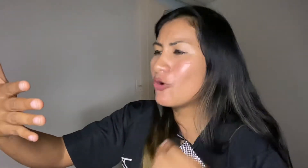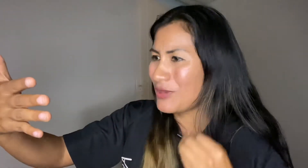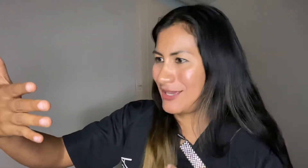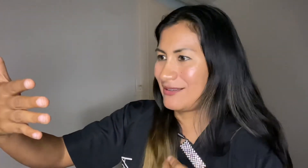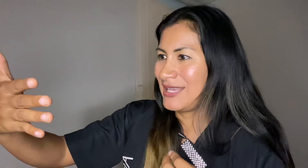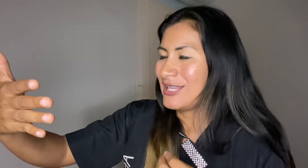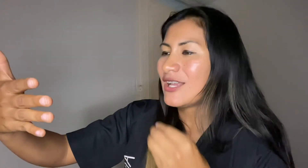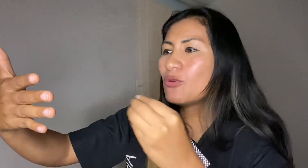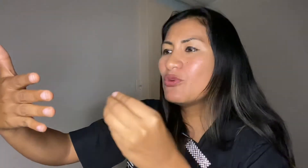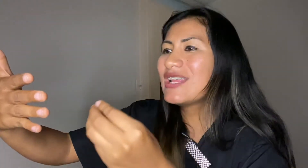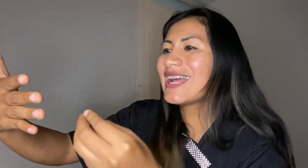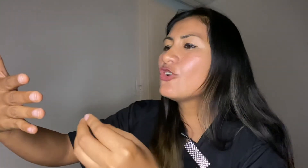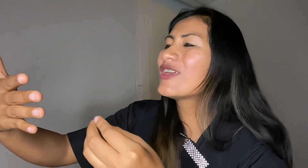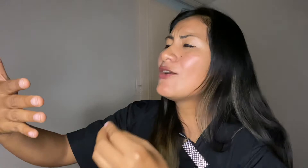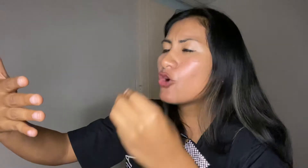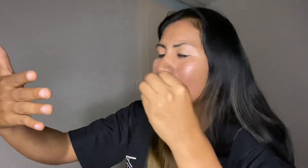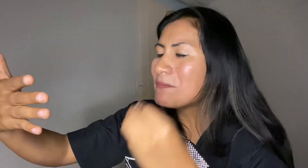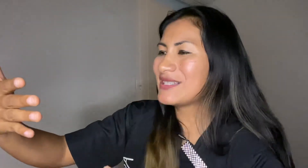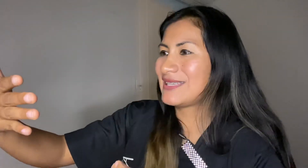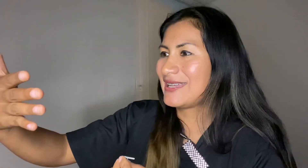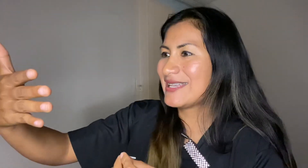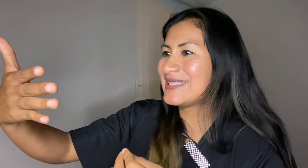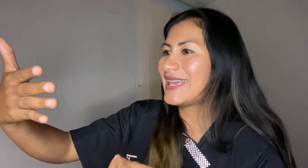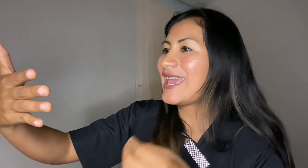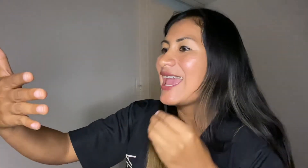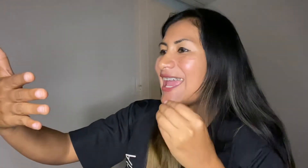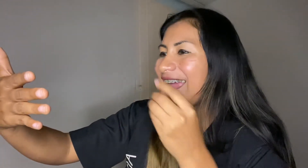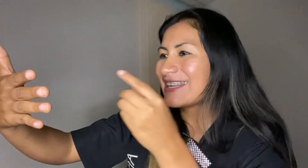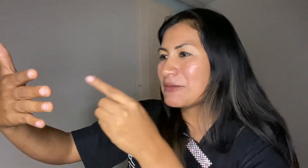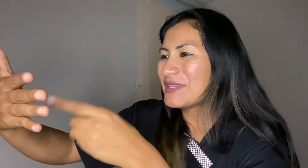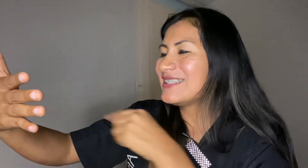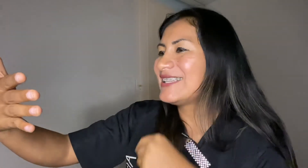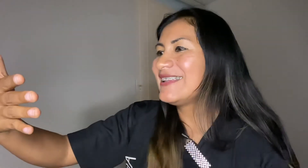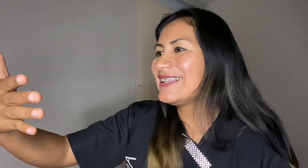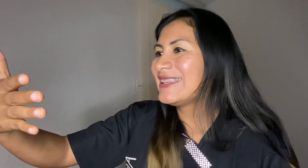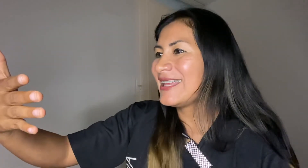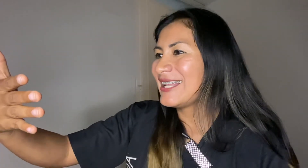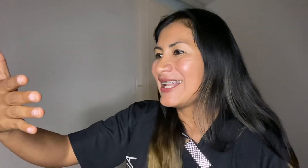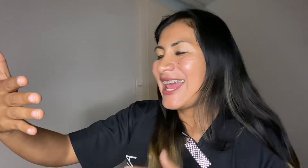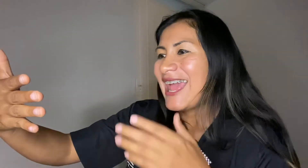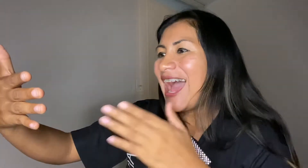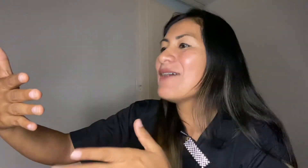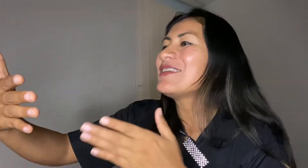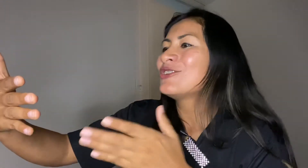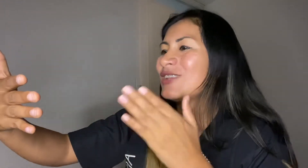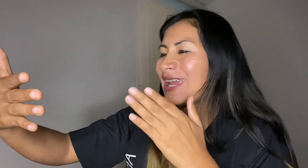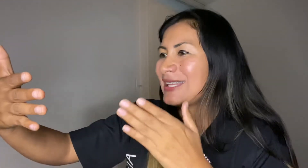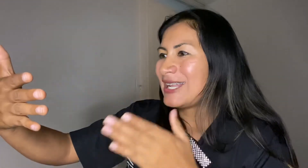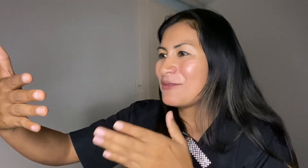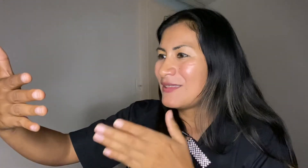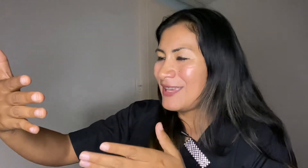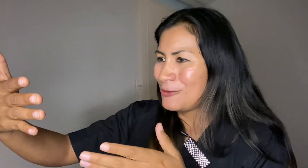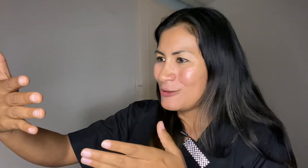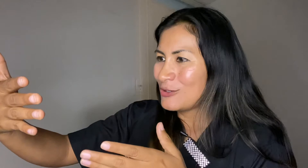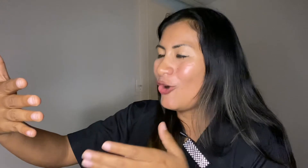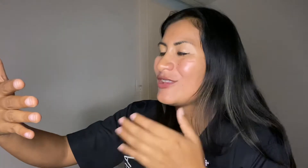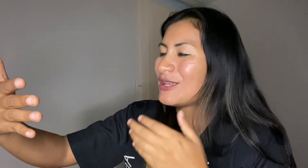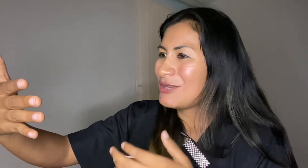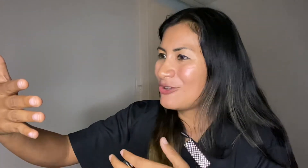bien, de comunicar lo que hago como empresaria. Así que representante del hábito de generar videos, hoy te miro